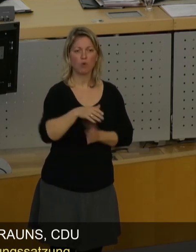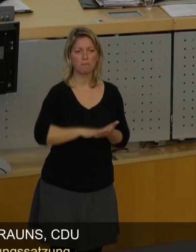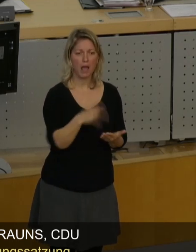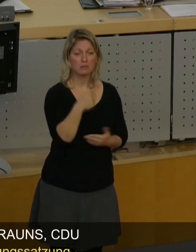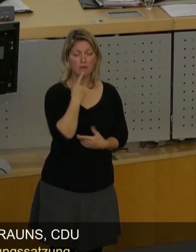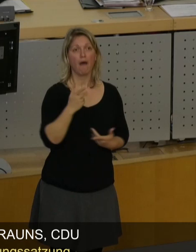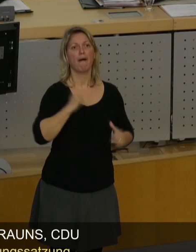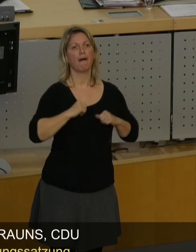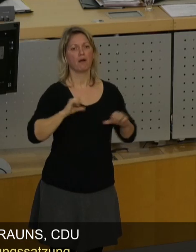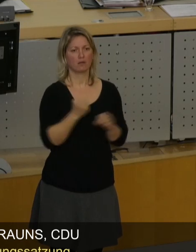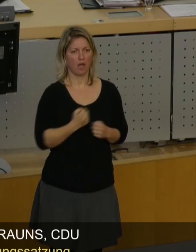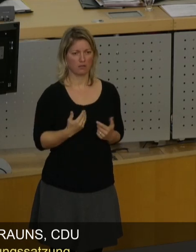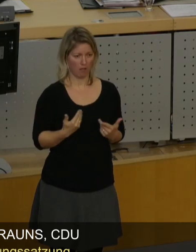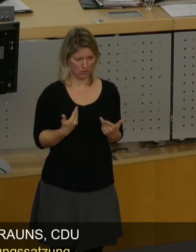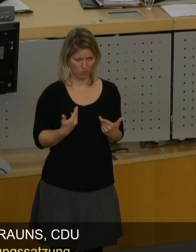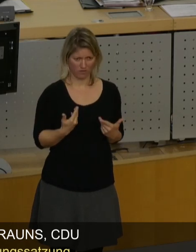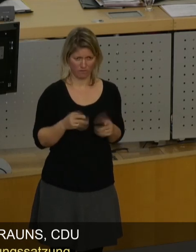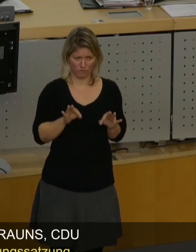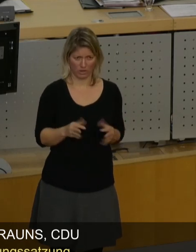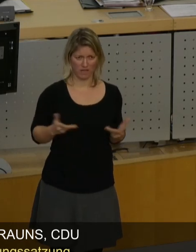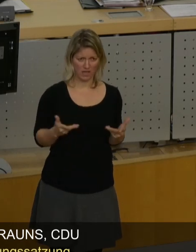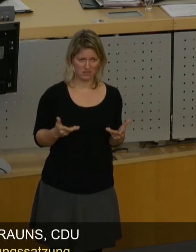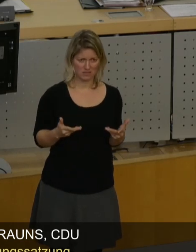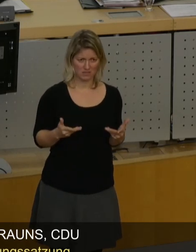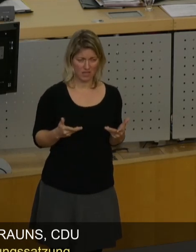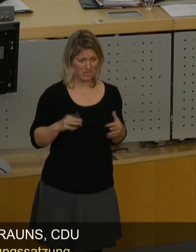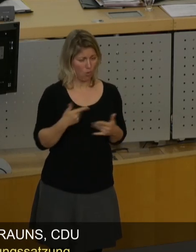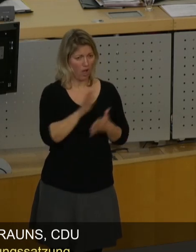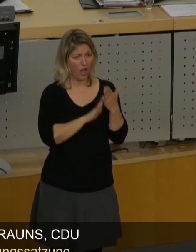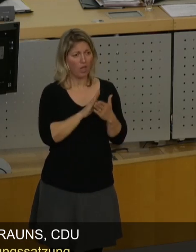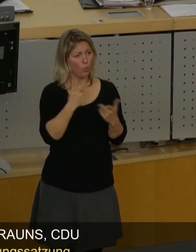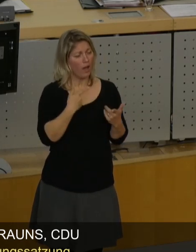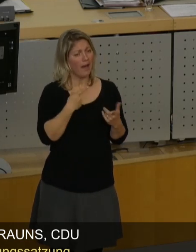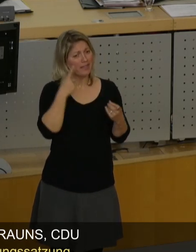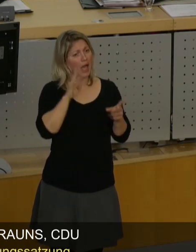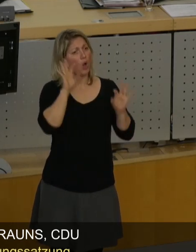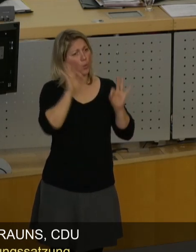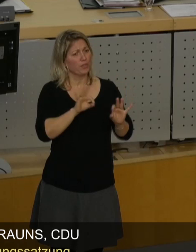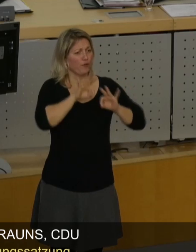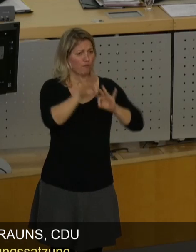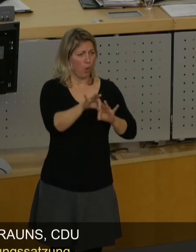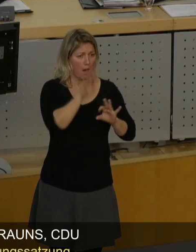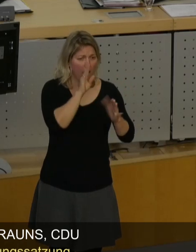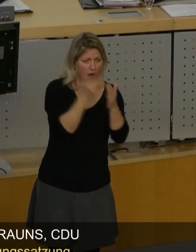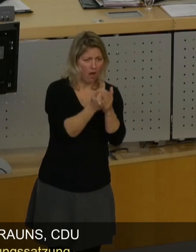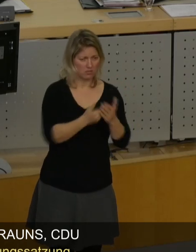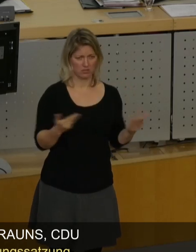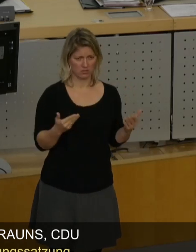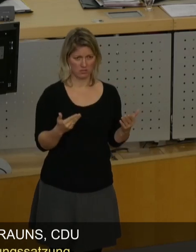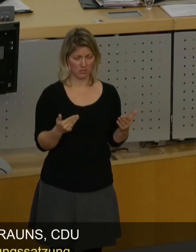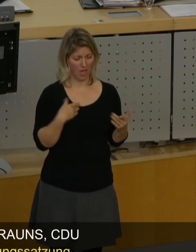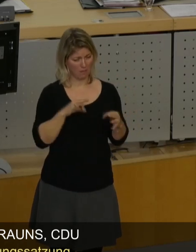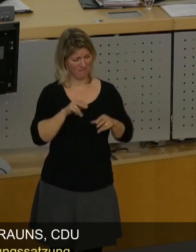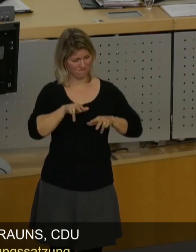ziehen. Das ist, wie gesagt, alles zusammengenommen gut gemeint. Das, was wir in die Verfahren hier reinbringen,